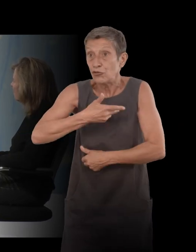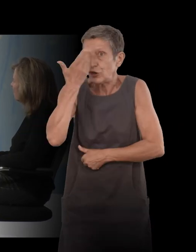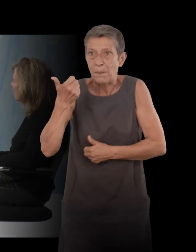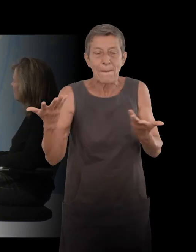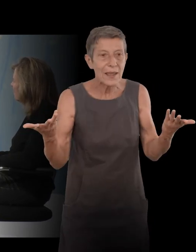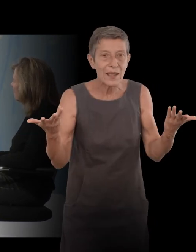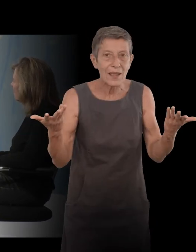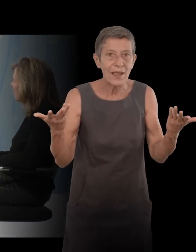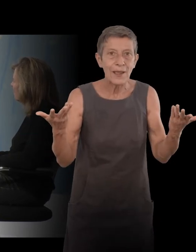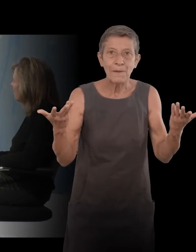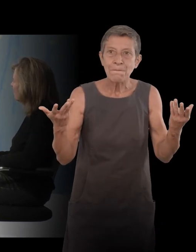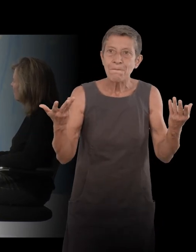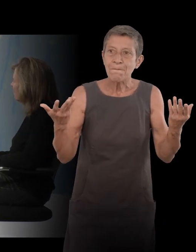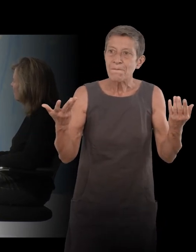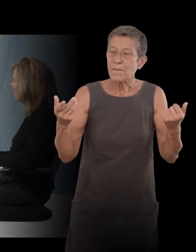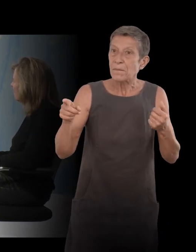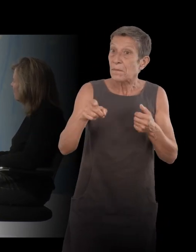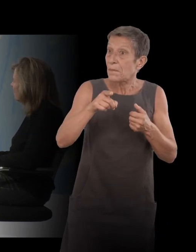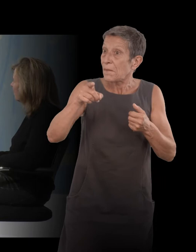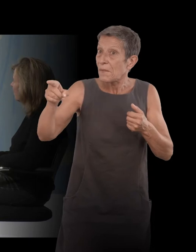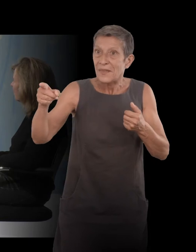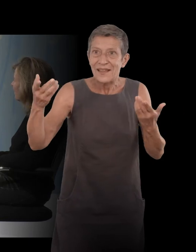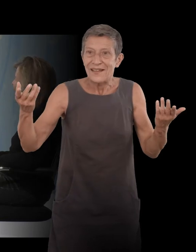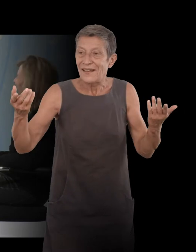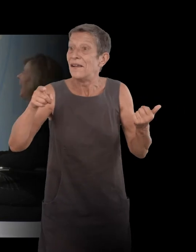Mais ils ont dit, bon, ça n'a pas été publié, mais on s'est tellement amusés à le faire...